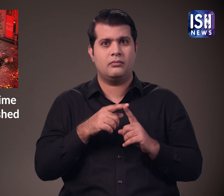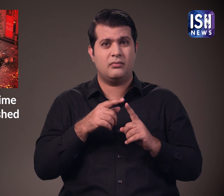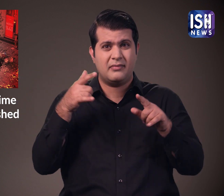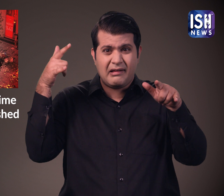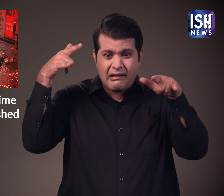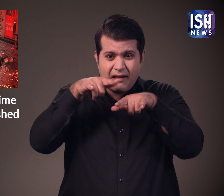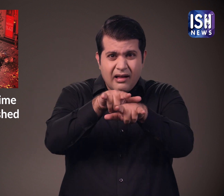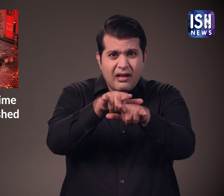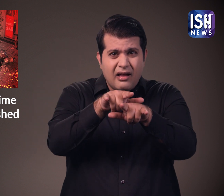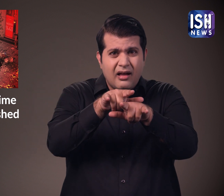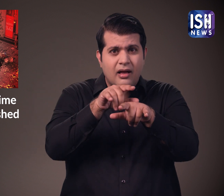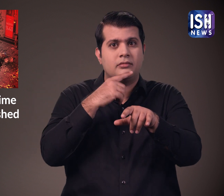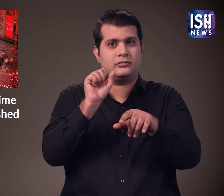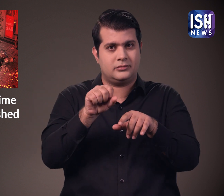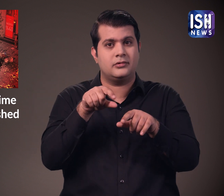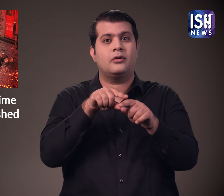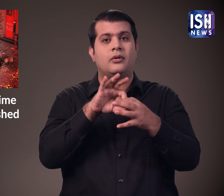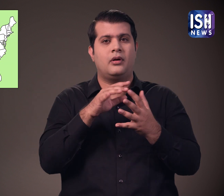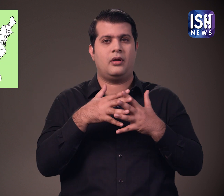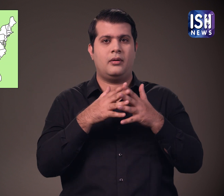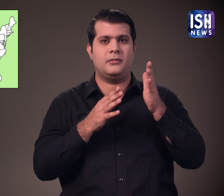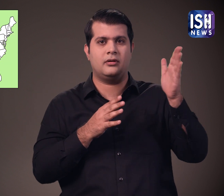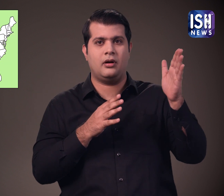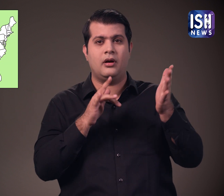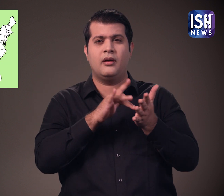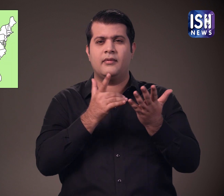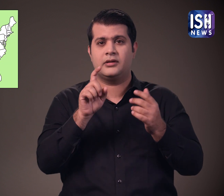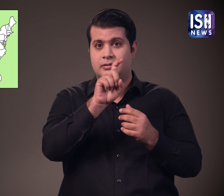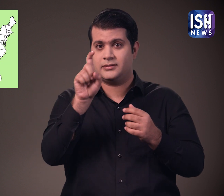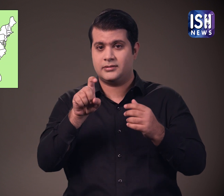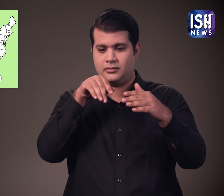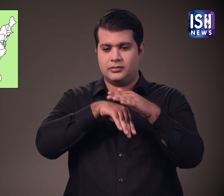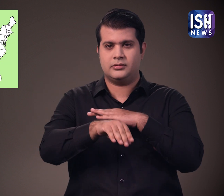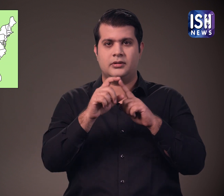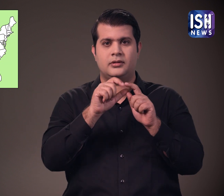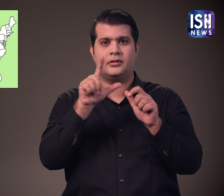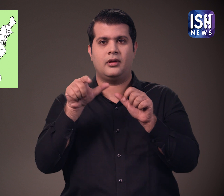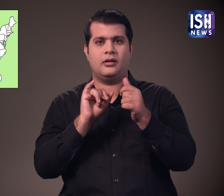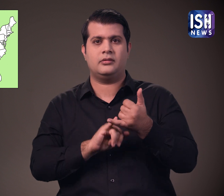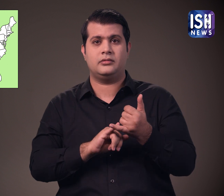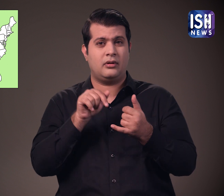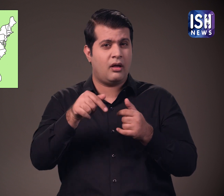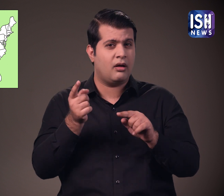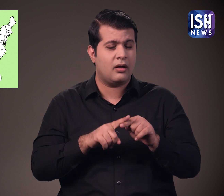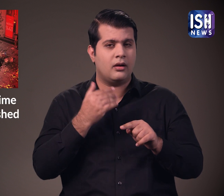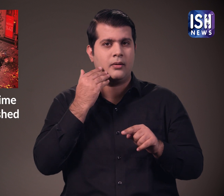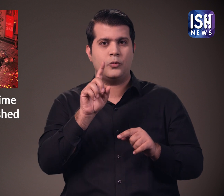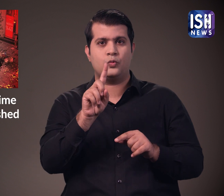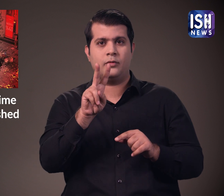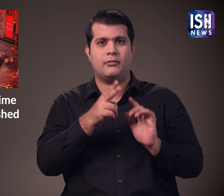बीच हवाई टक्कर हुई है, मंत्य हवाई में टक्कर हाँ, यह वास्ताव में 12 नवंबर 2022 को अमेरिका